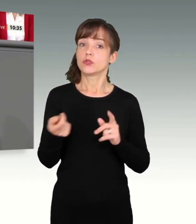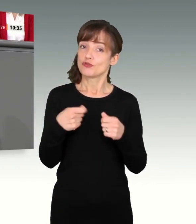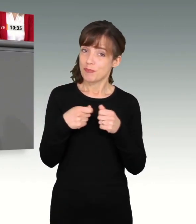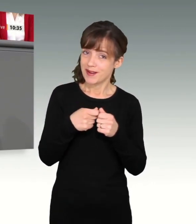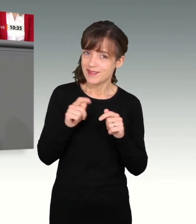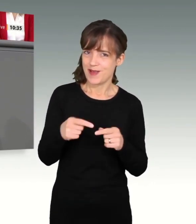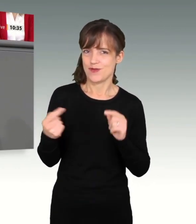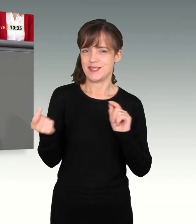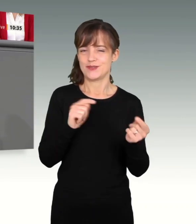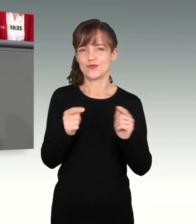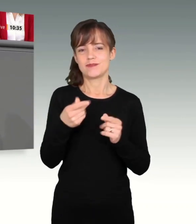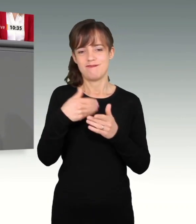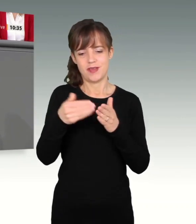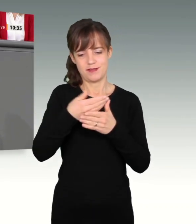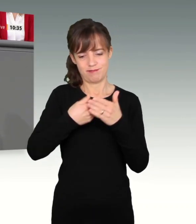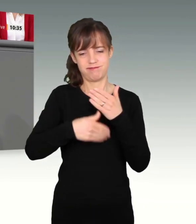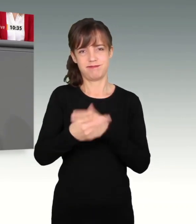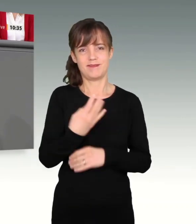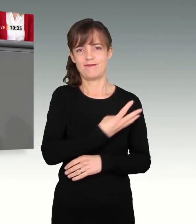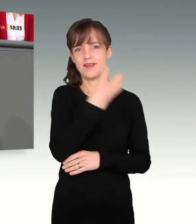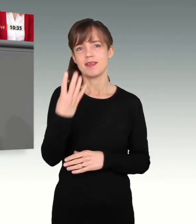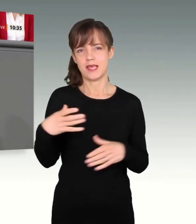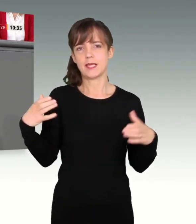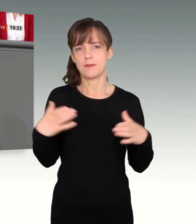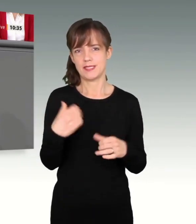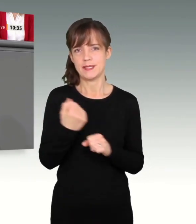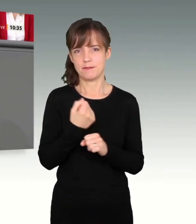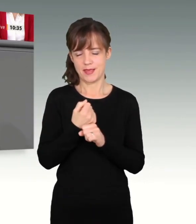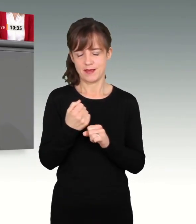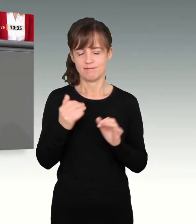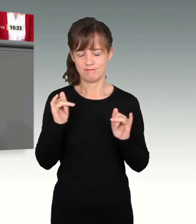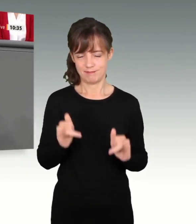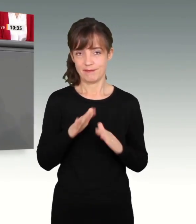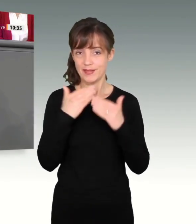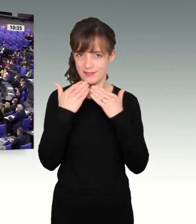Diskurs. Und wir werden ihn auch in den nächsten vier Jahren hier gemeinsam führen. Vielen Dank.